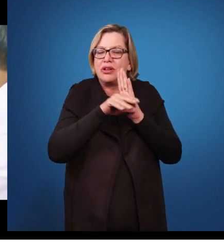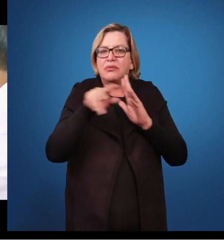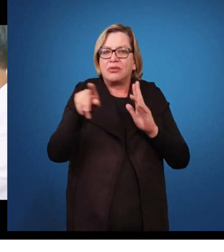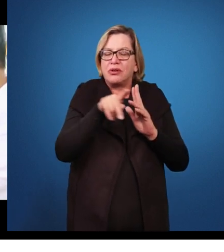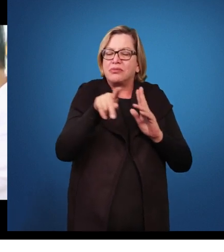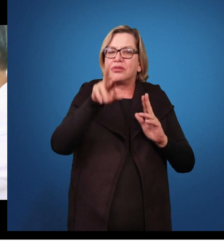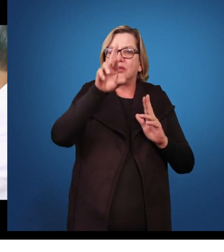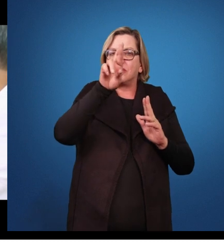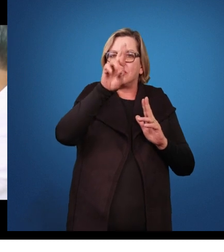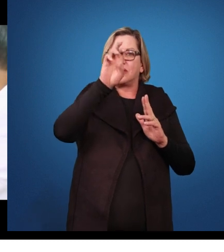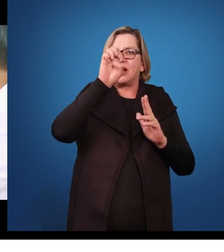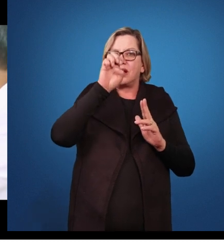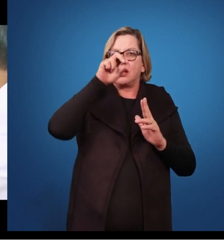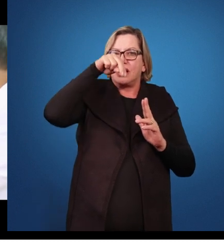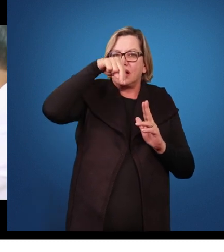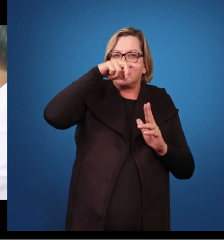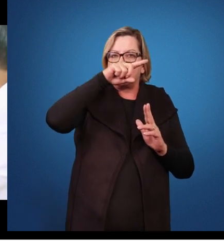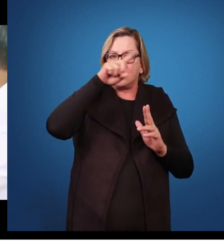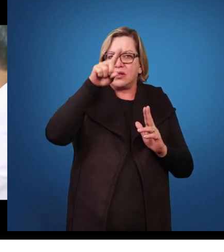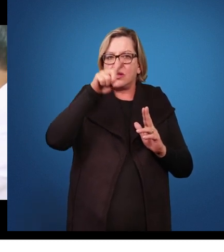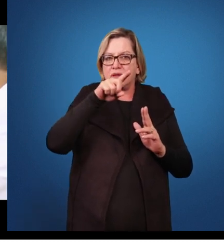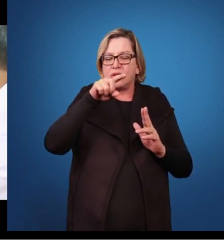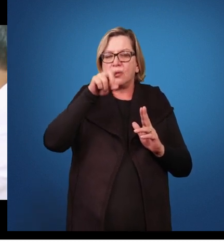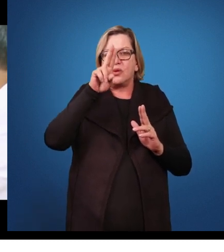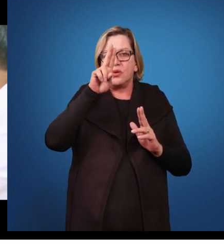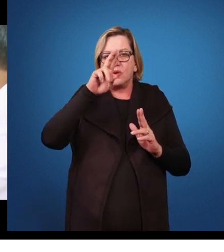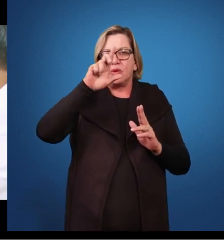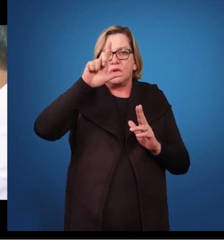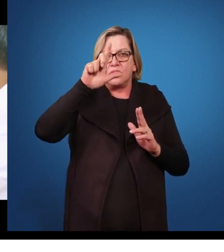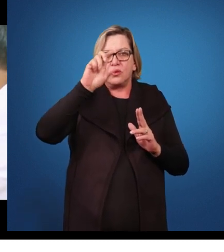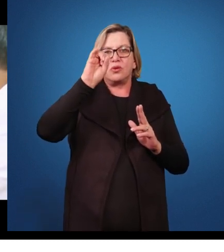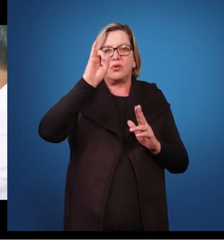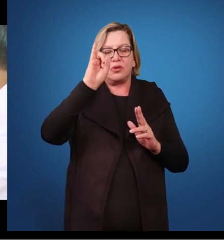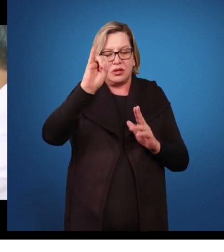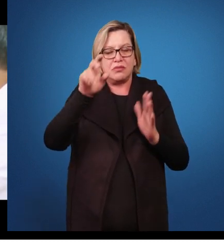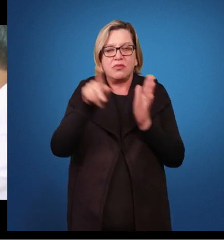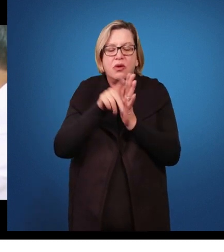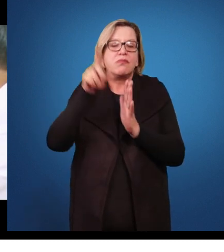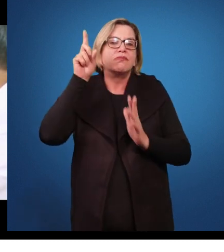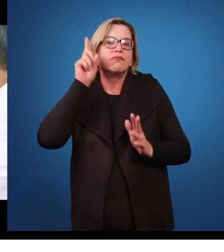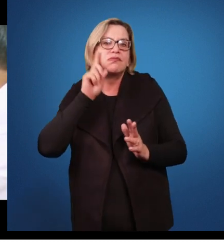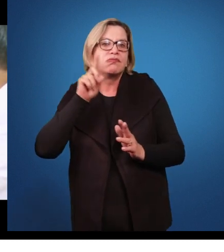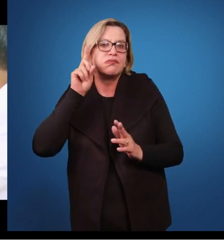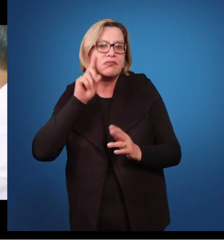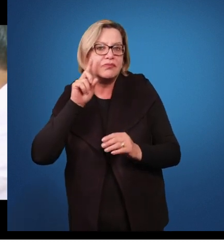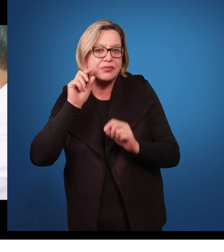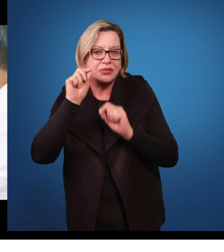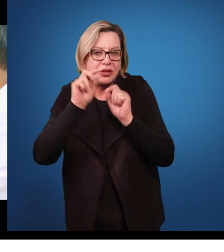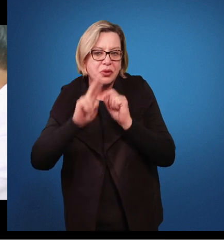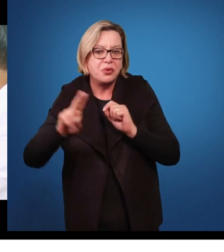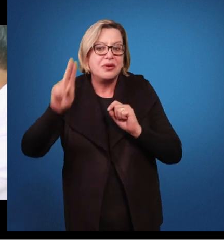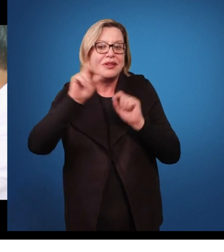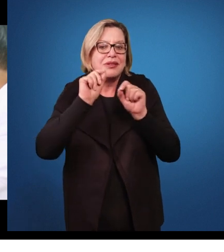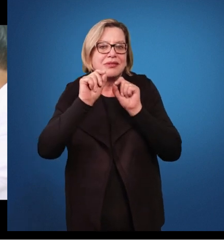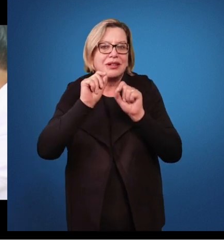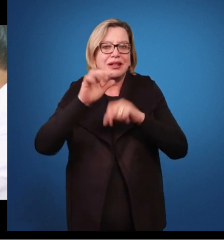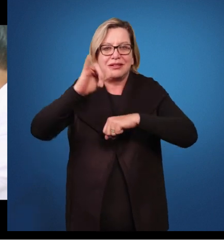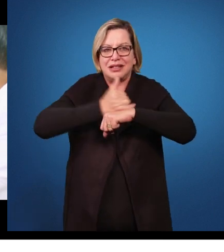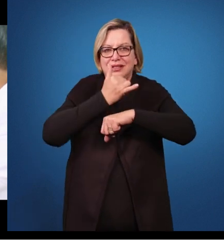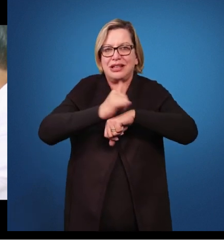estudioso norte-americano, que trabalha com altas habilidades e trabalha com enriquecimento curricular. Então, nós iniciamos, já